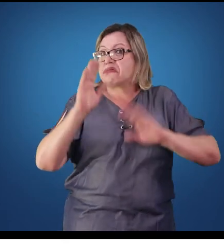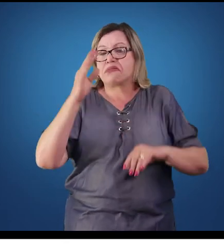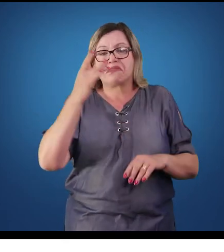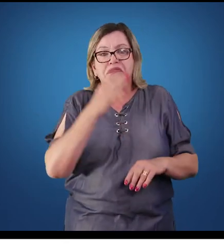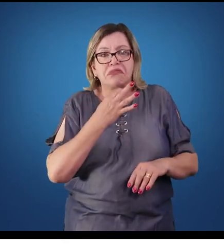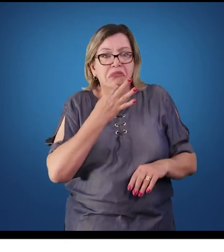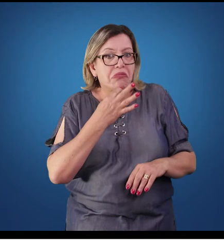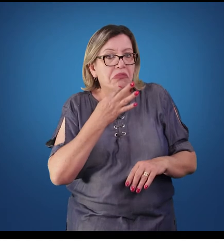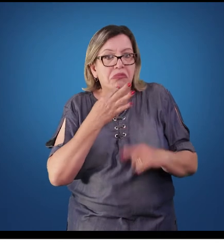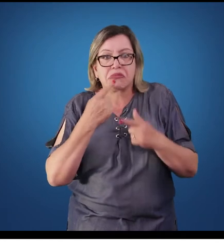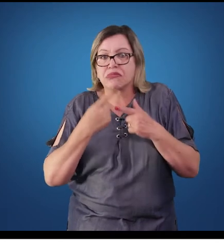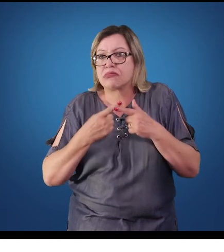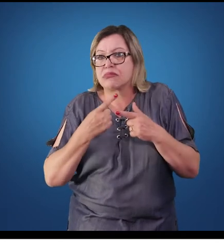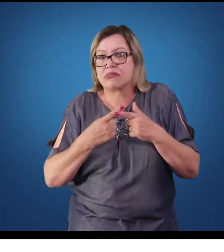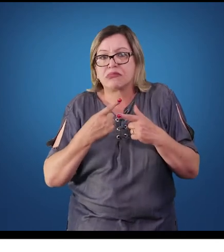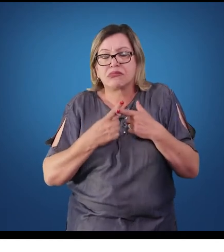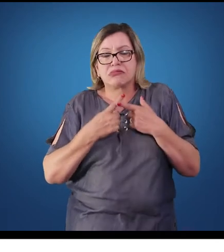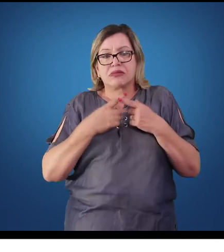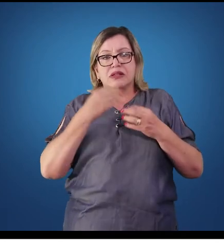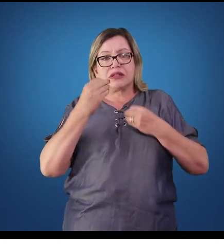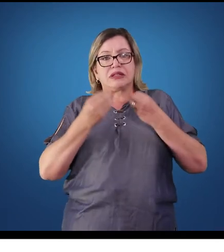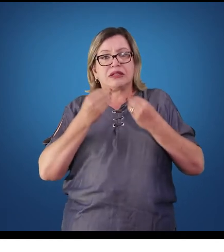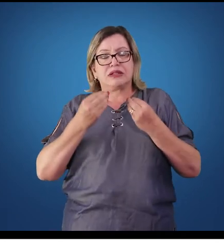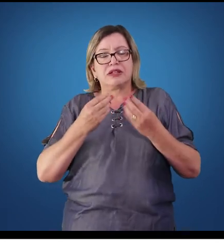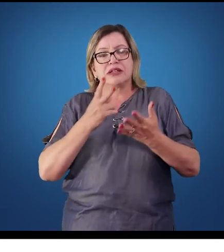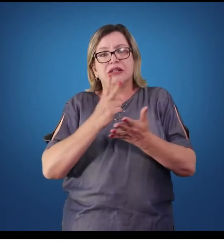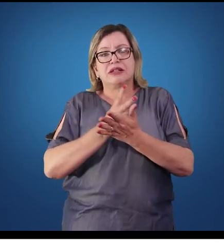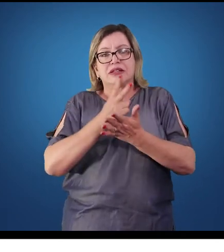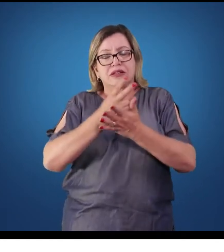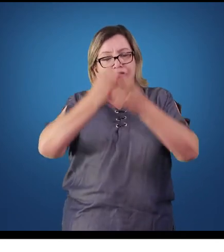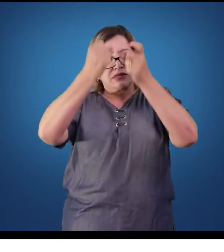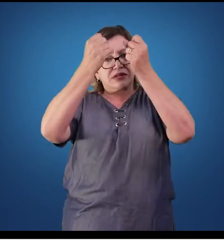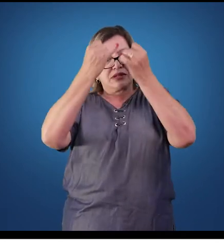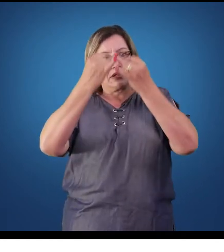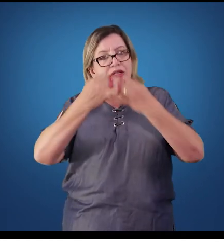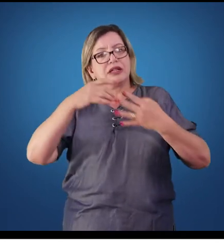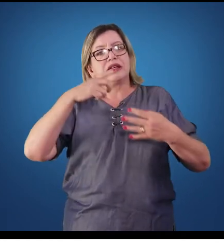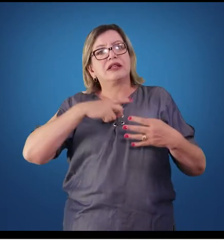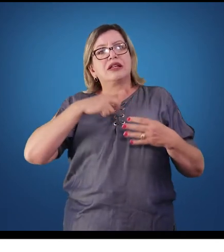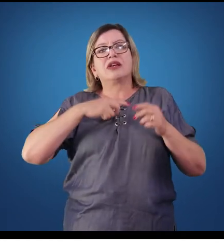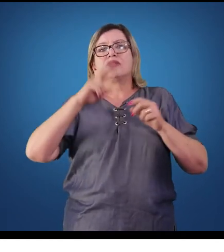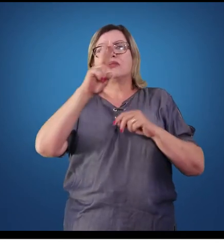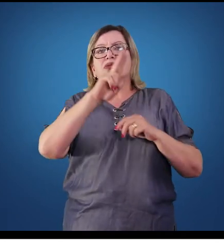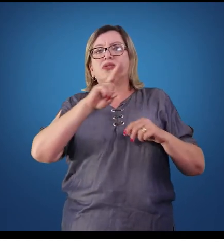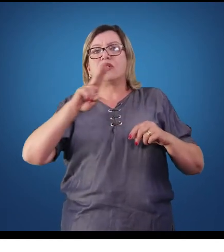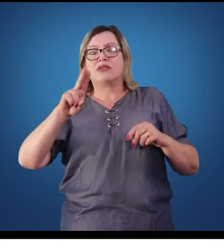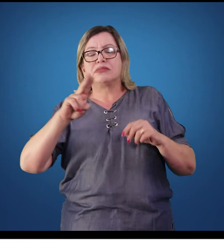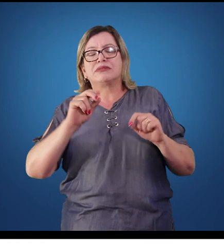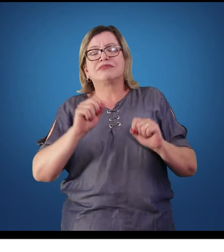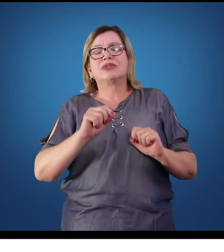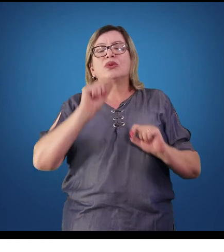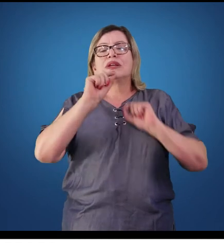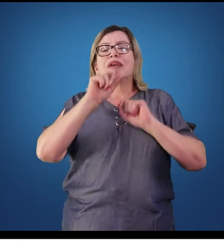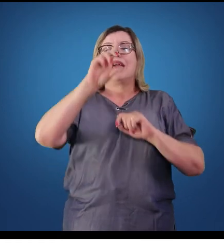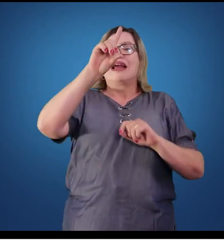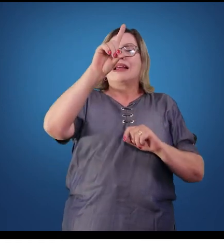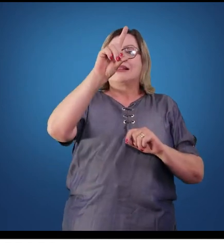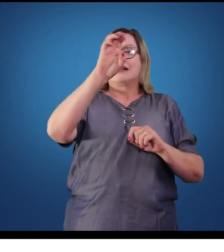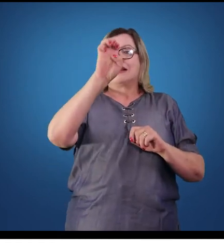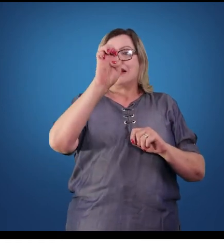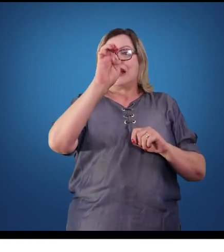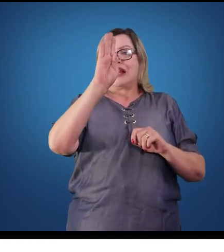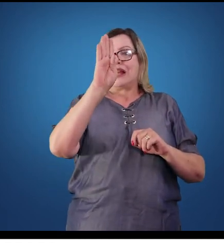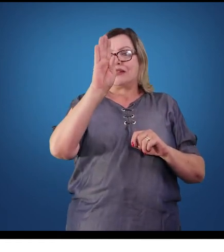desconhecidas ou ideopáticas. Dando continuidade, temos o que nós chamamos de débito cardíaco. O débito